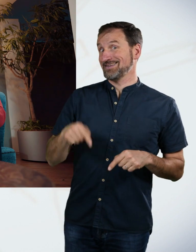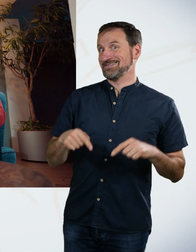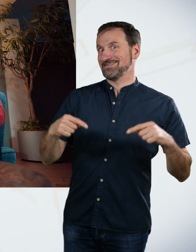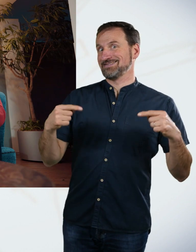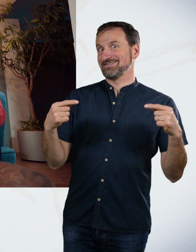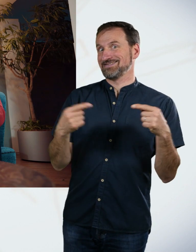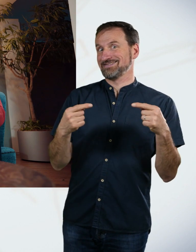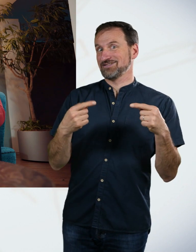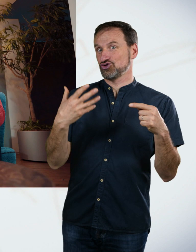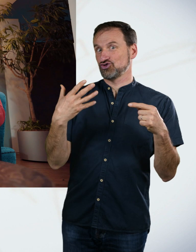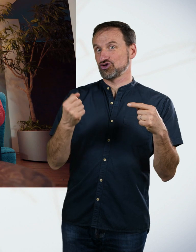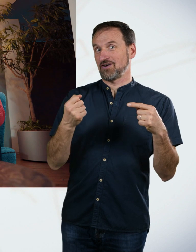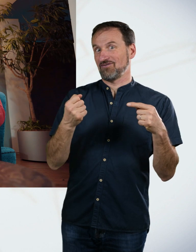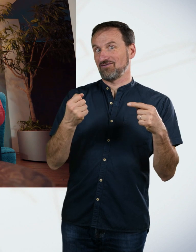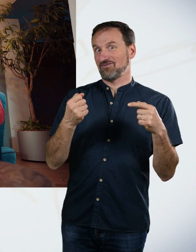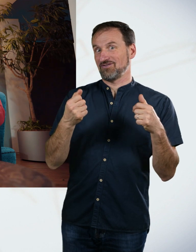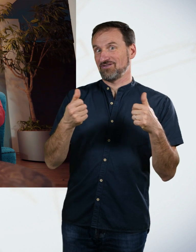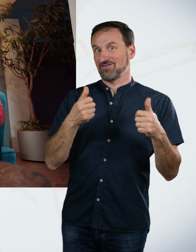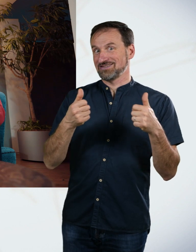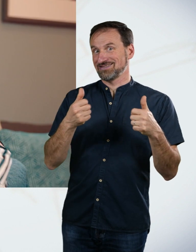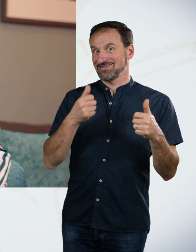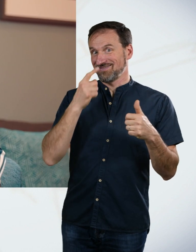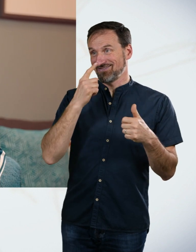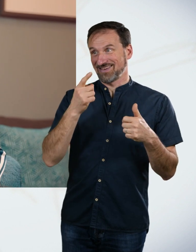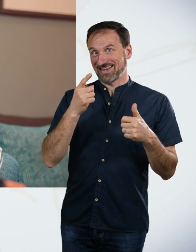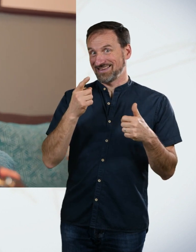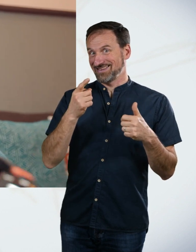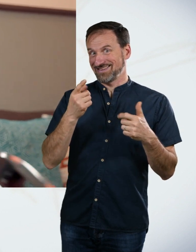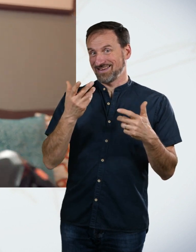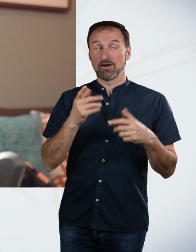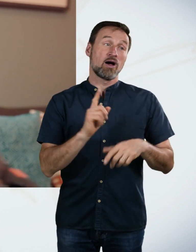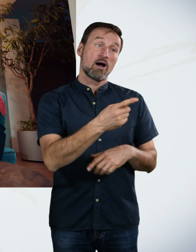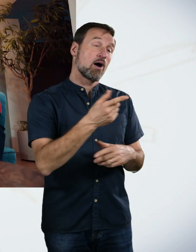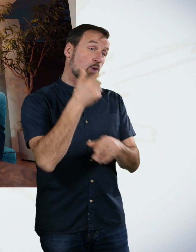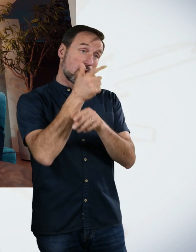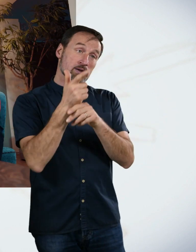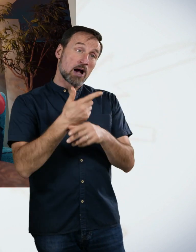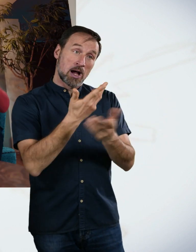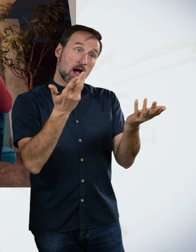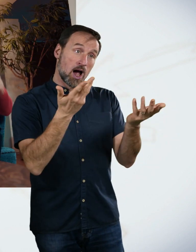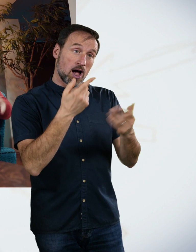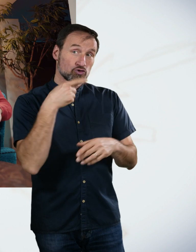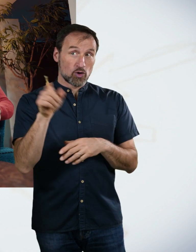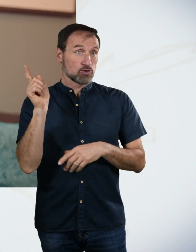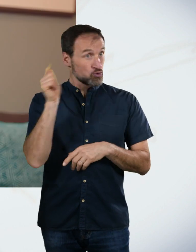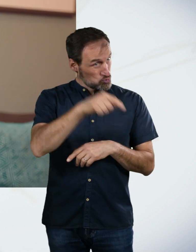gewonnen werden würde. auch absagen können. Und dann hätten wir nichts für die Kamera gehabt und dann wären es zwei Einspieler gewesen und das wäre ja doof. Ich